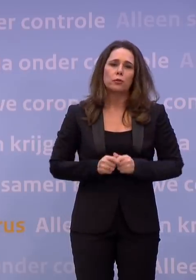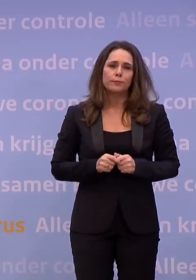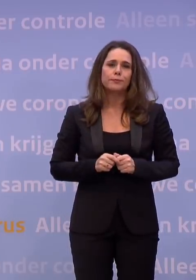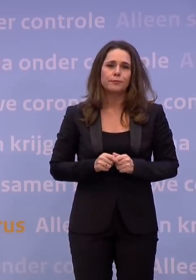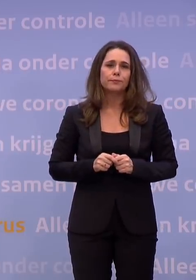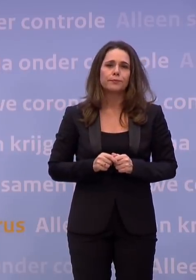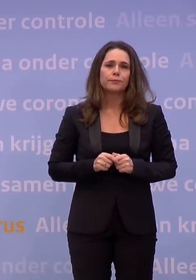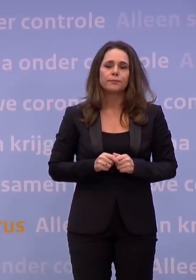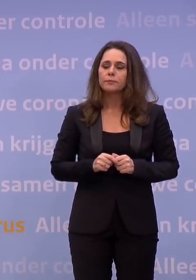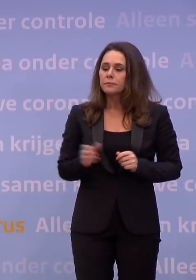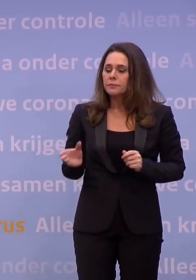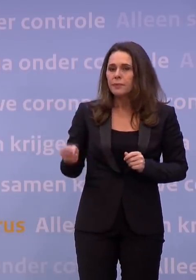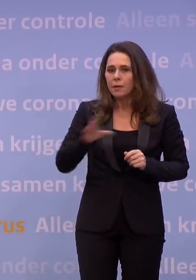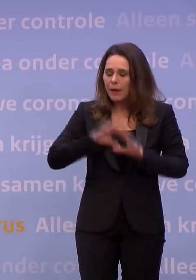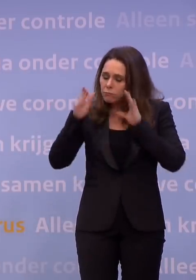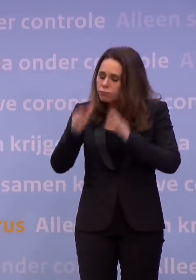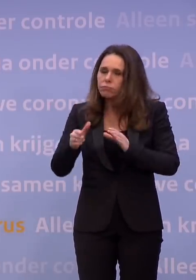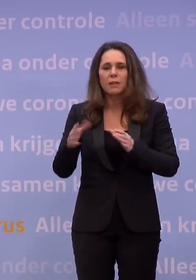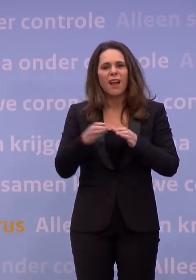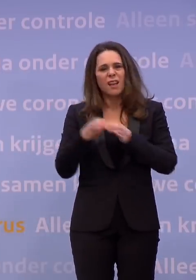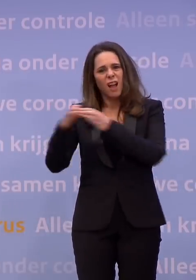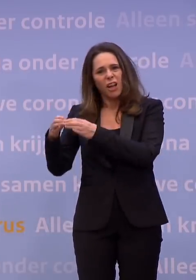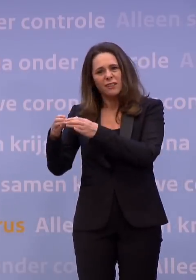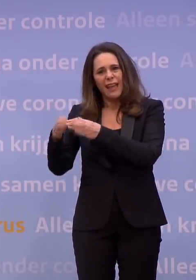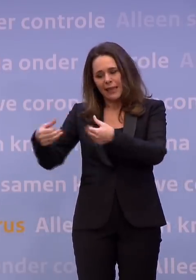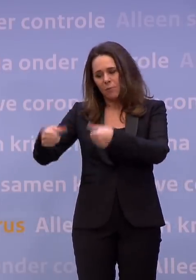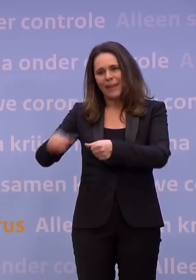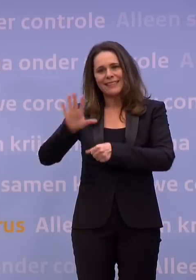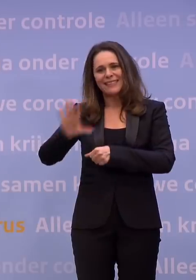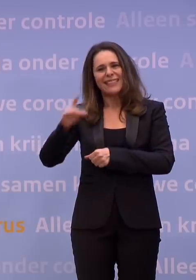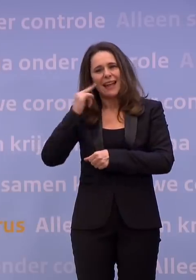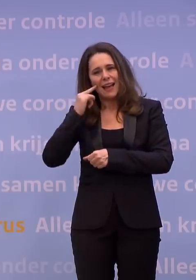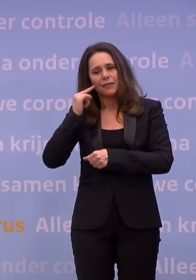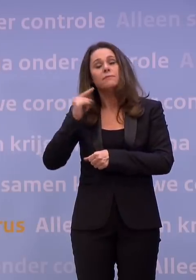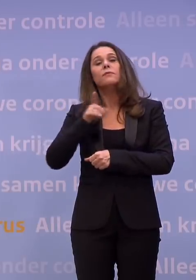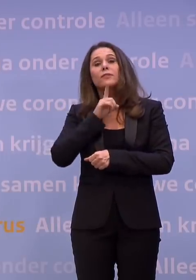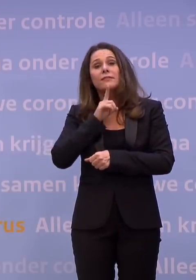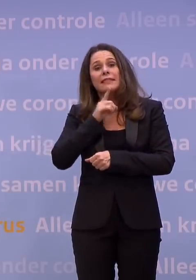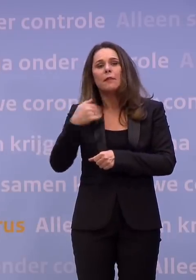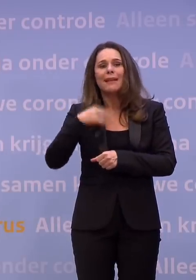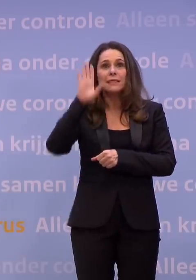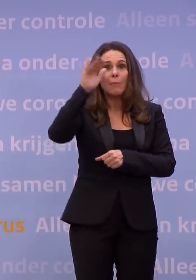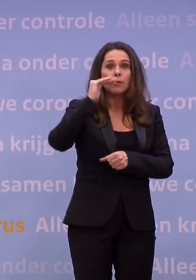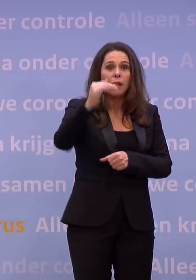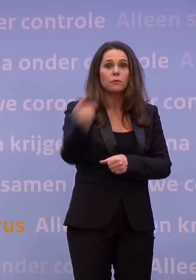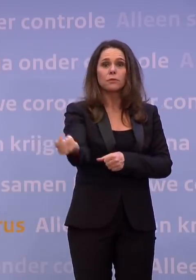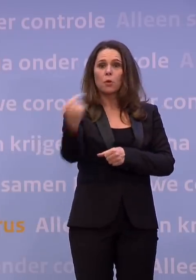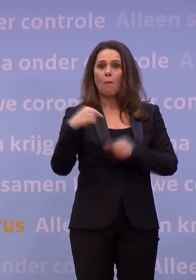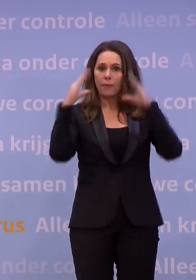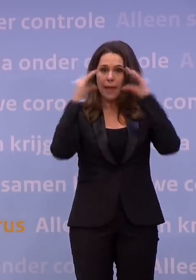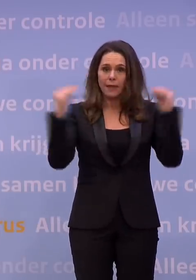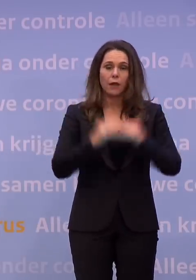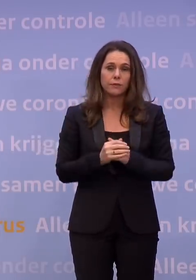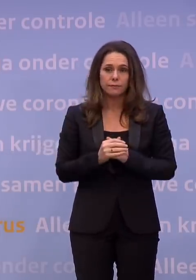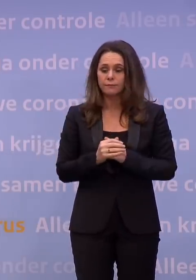We werken daarnaast aan een quarantaineplicht van tien dagen voor iedereen die vanuit het buitenland naar Nederland komt. En als een test